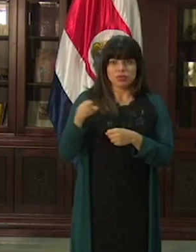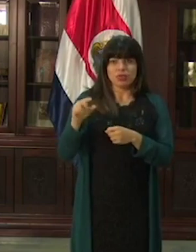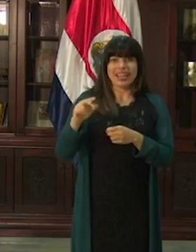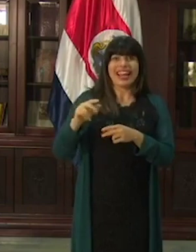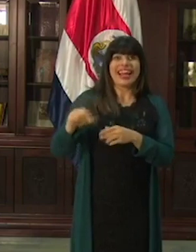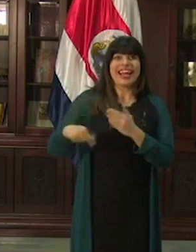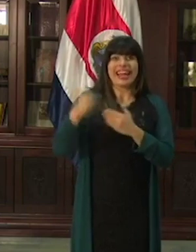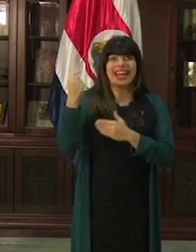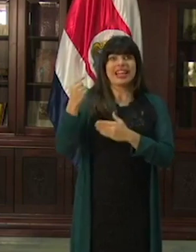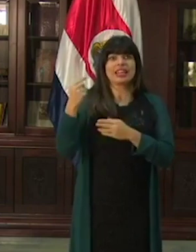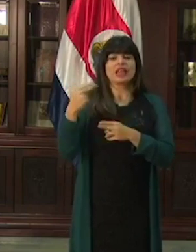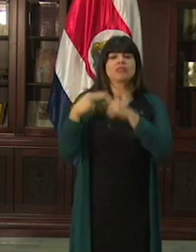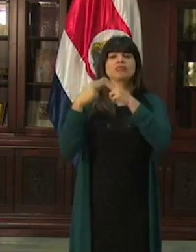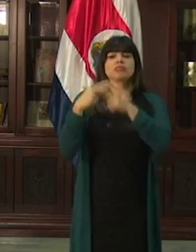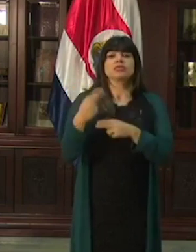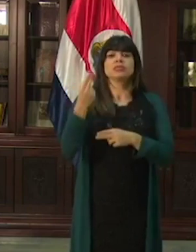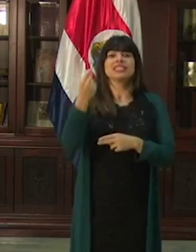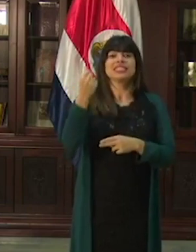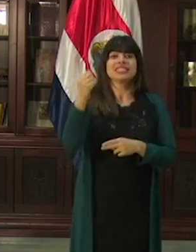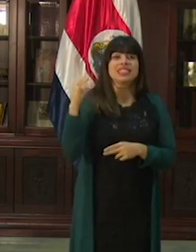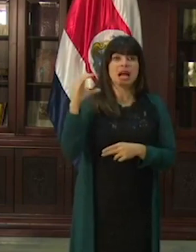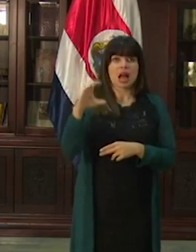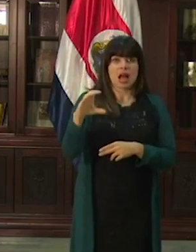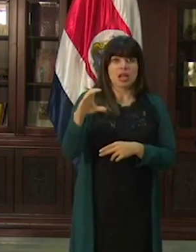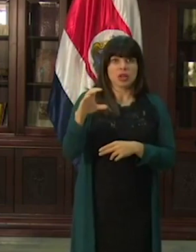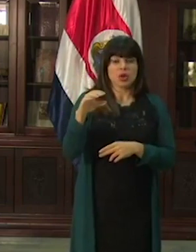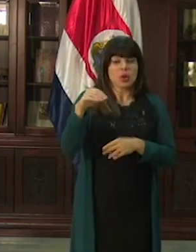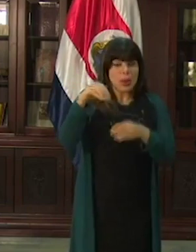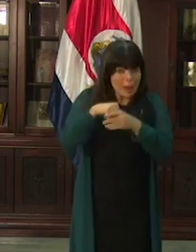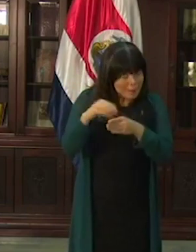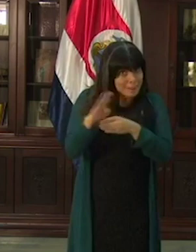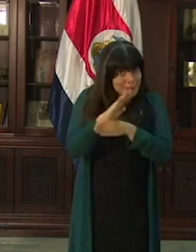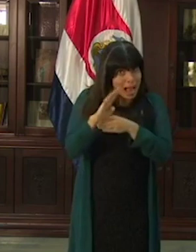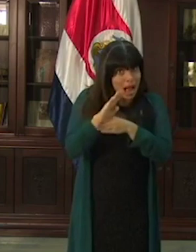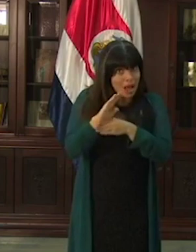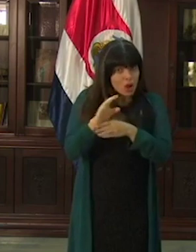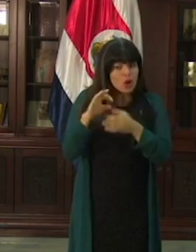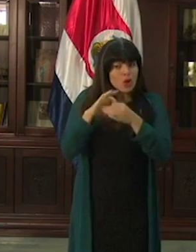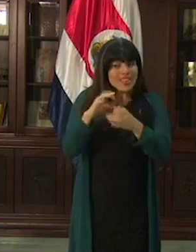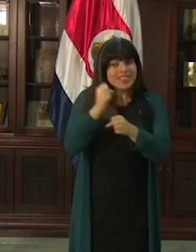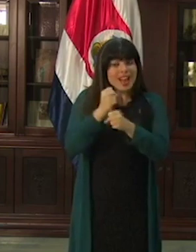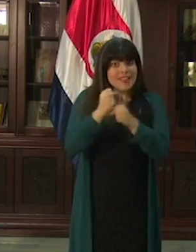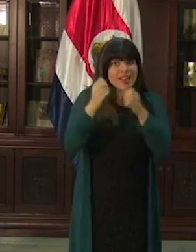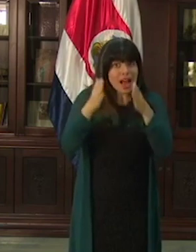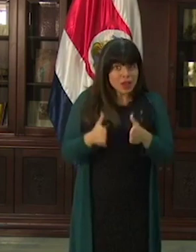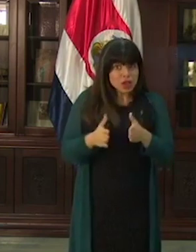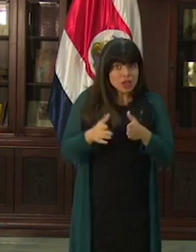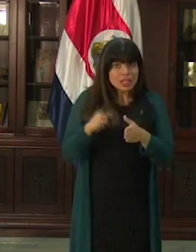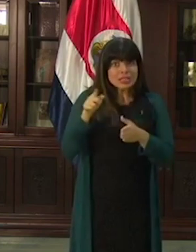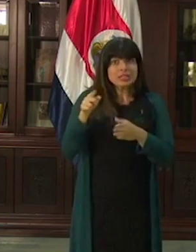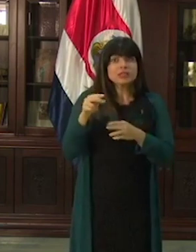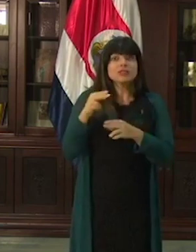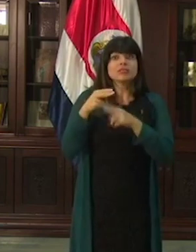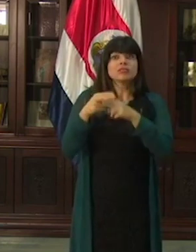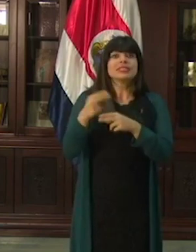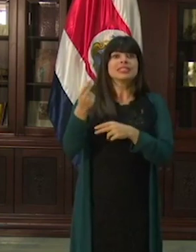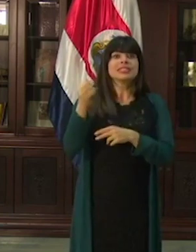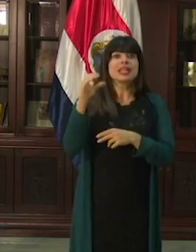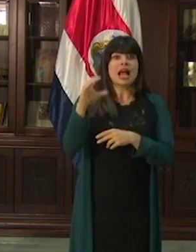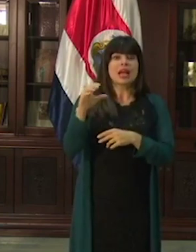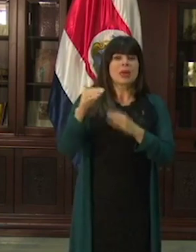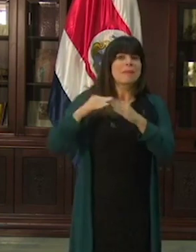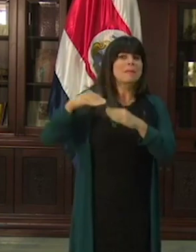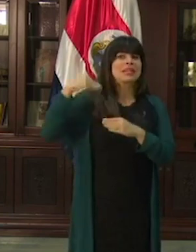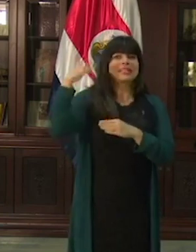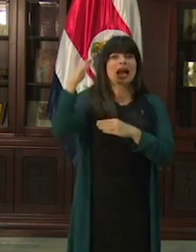gerente con un salario en el banco de los trabajadores y las trabajadoras que no obstante es el